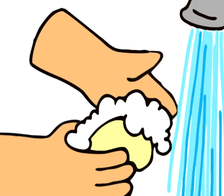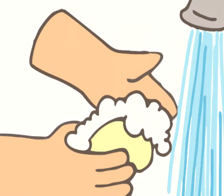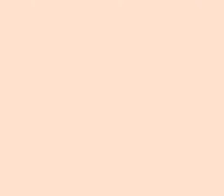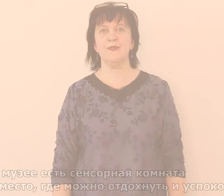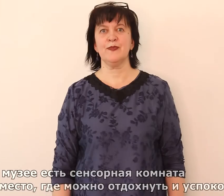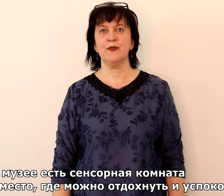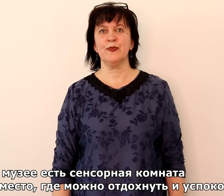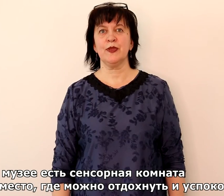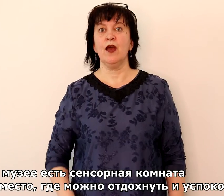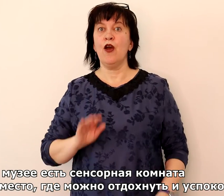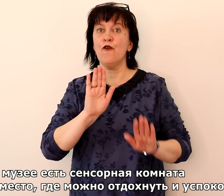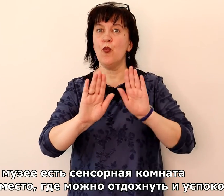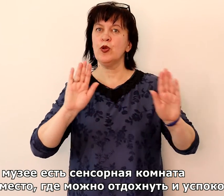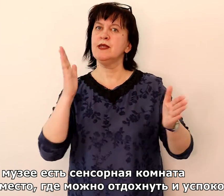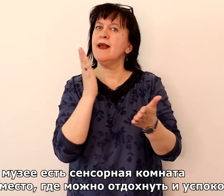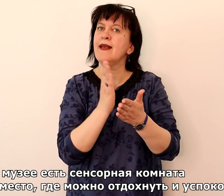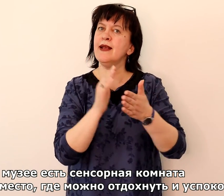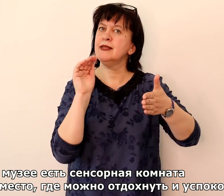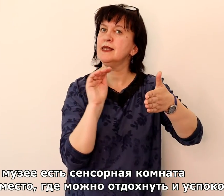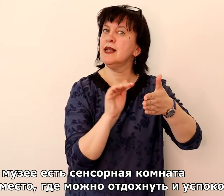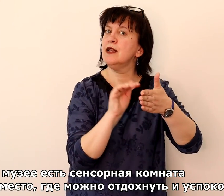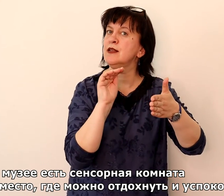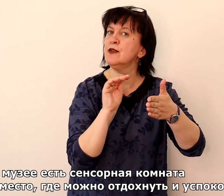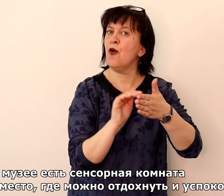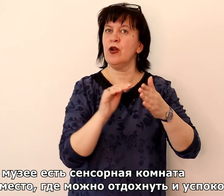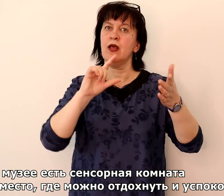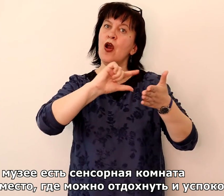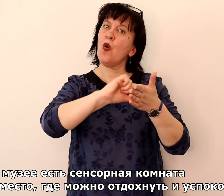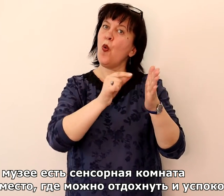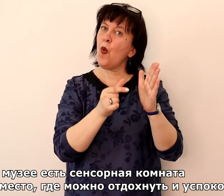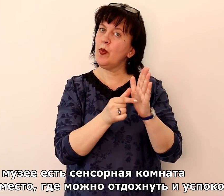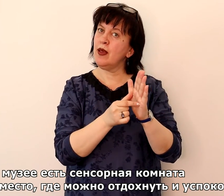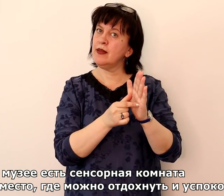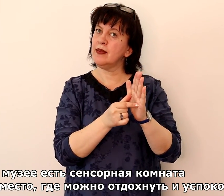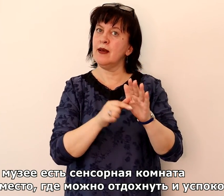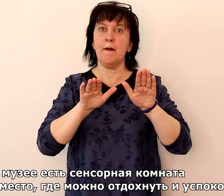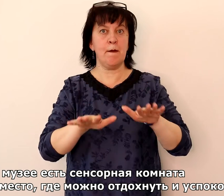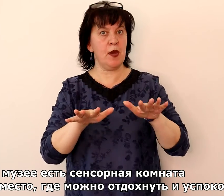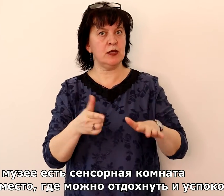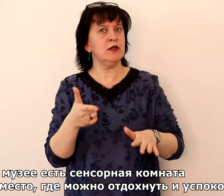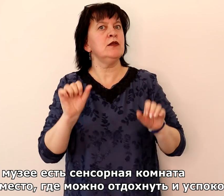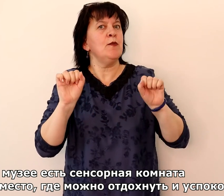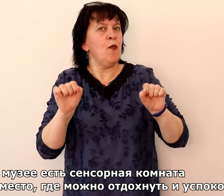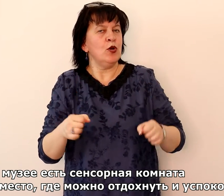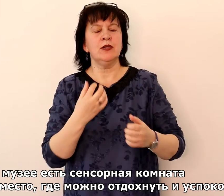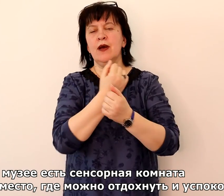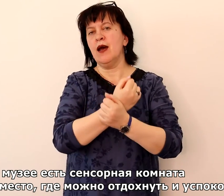В музее есть сенсорная комната, место, где можно отдохнуть и